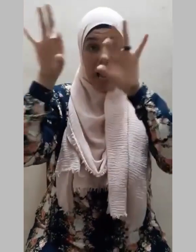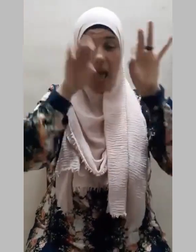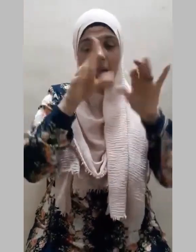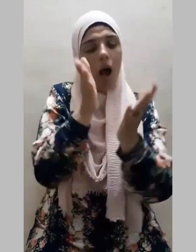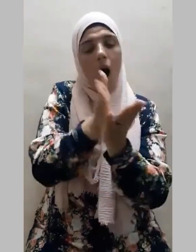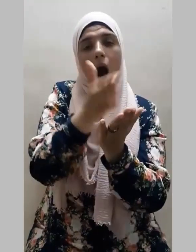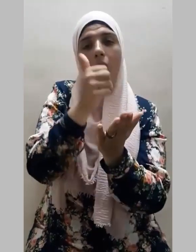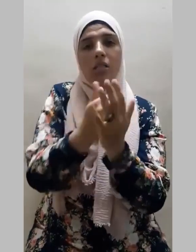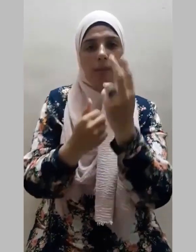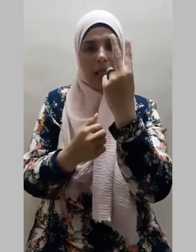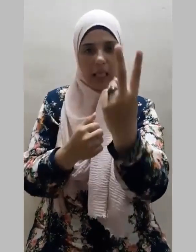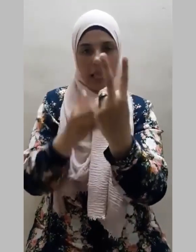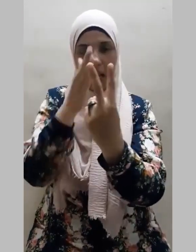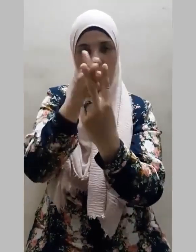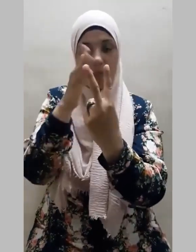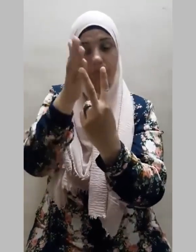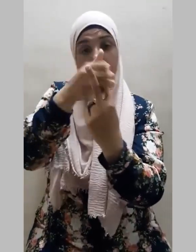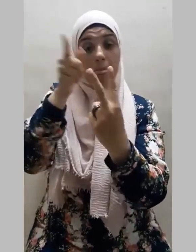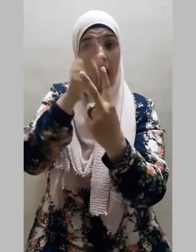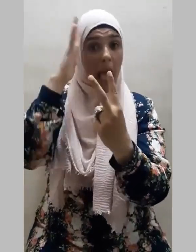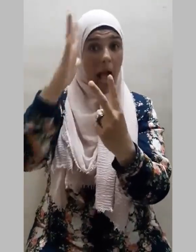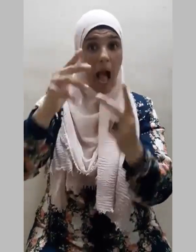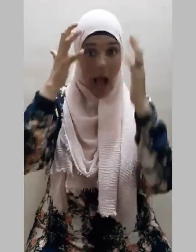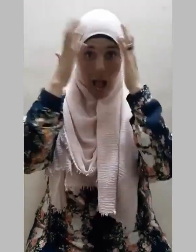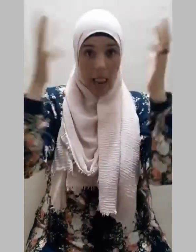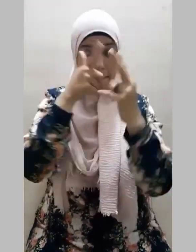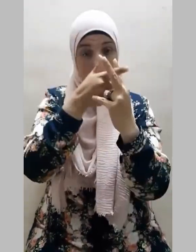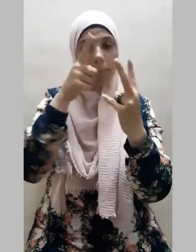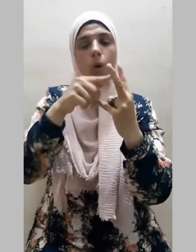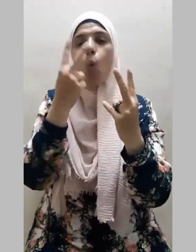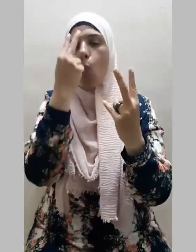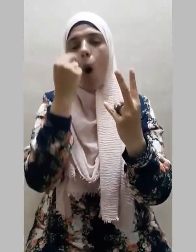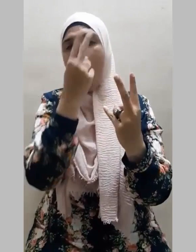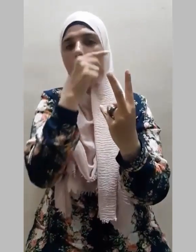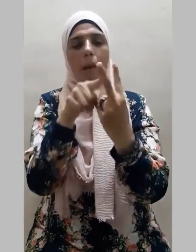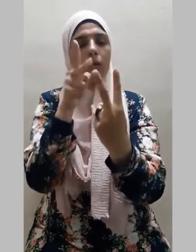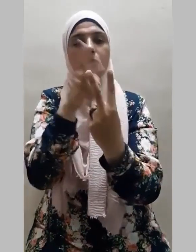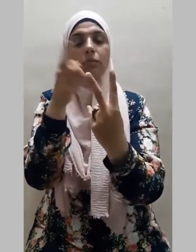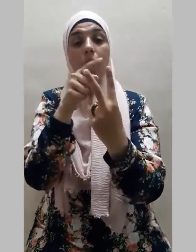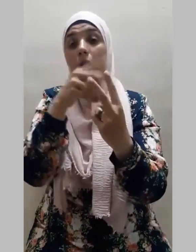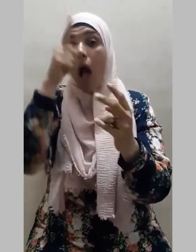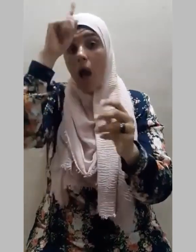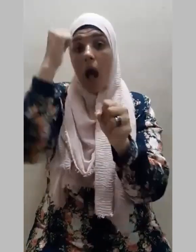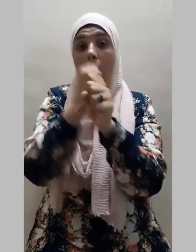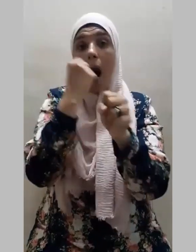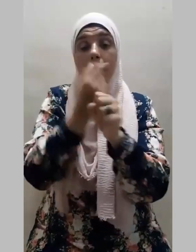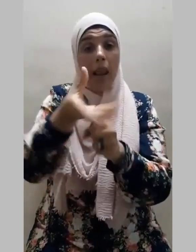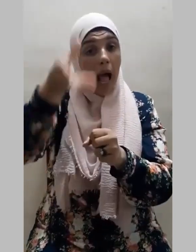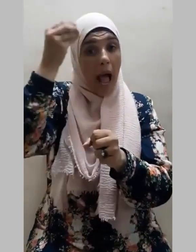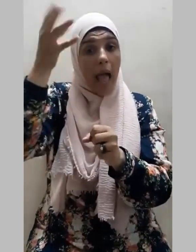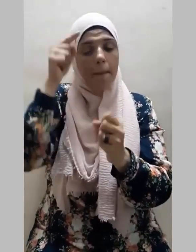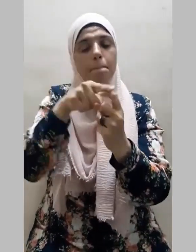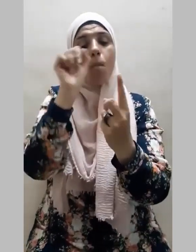قسمين عالم وأعمى فجعل العلم في مقابل العمل